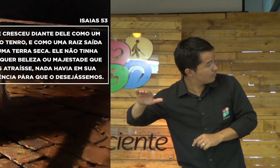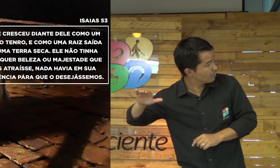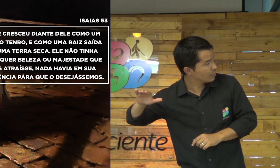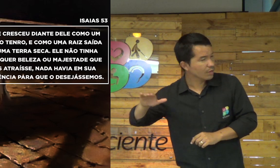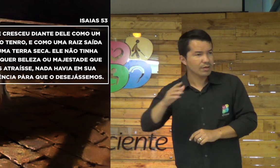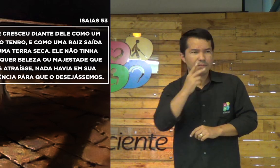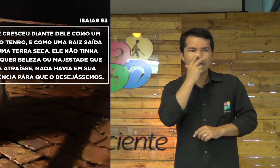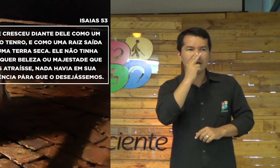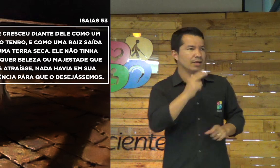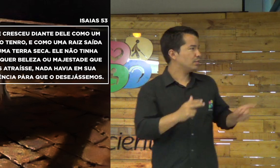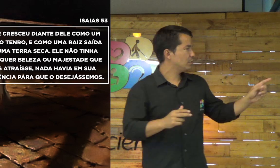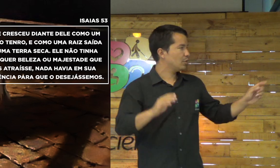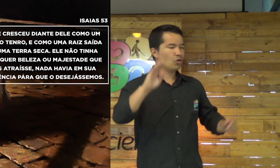Ele cresceu...